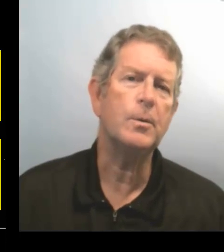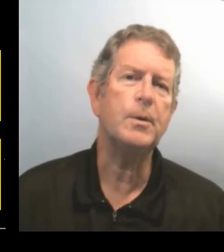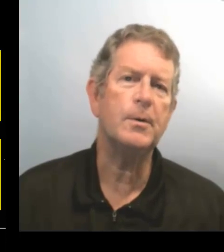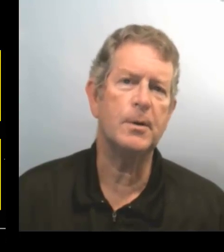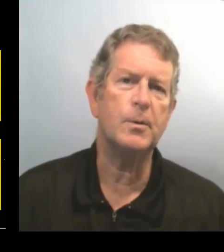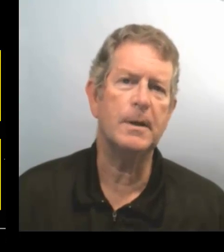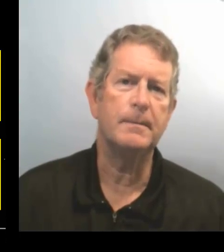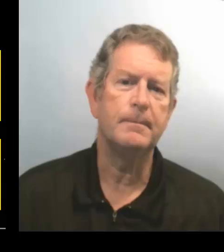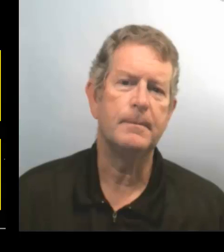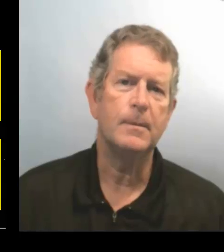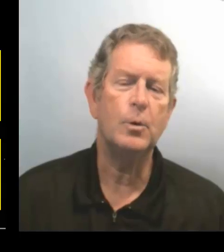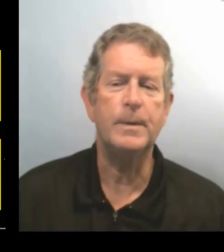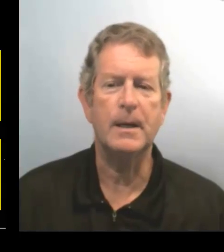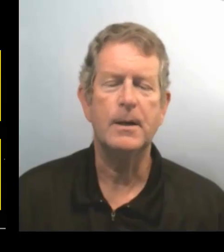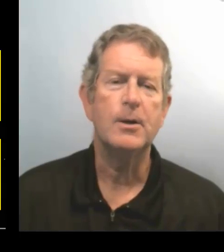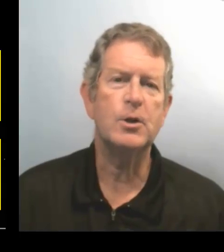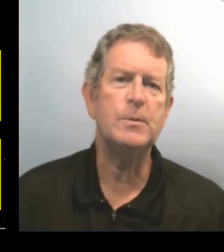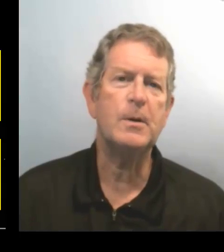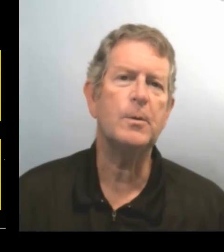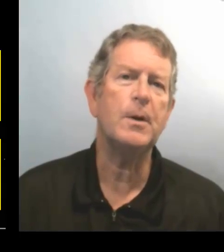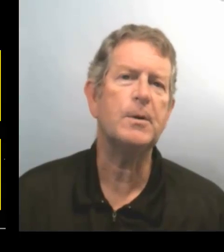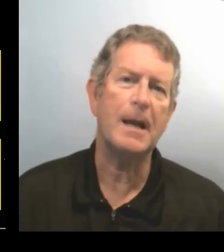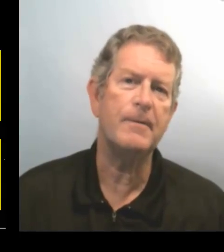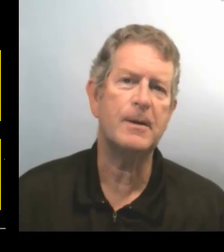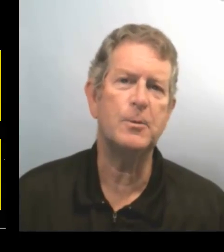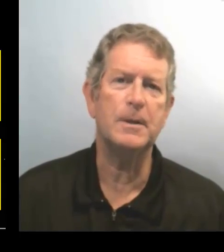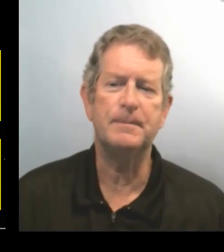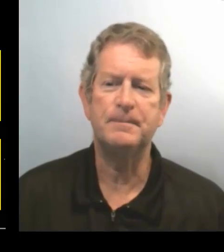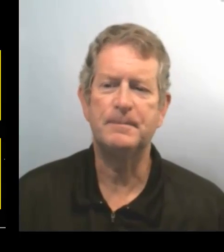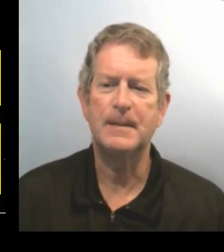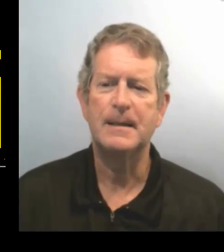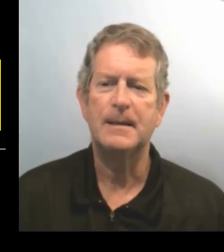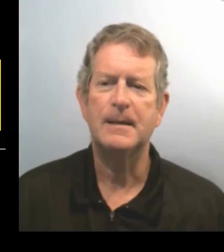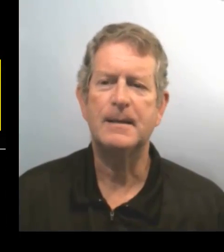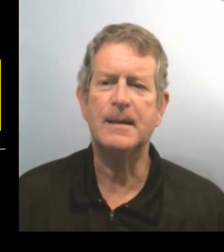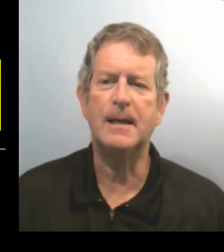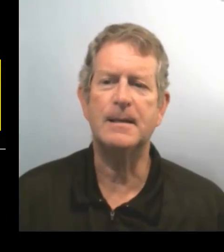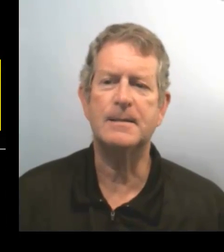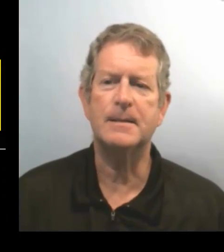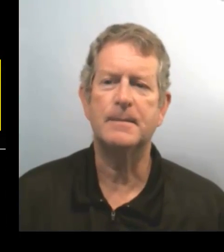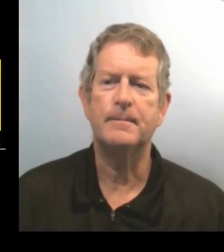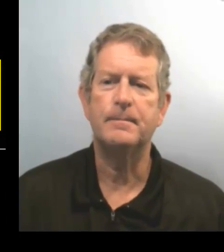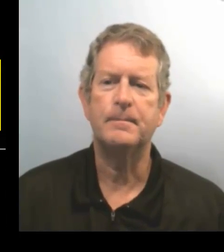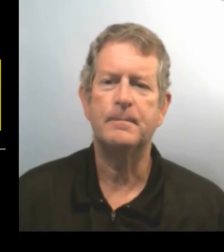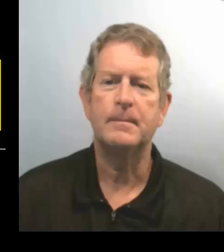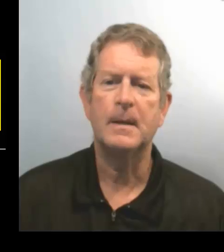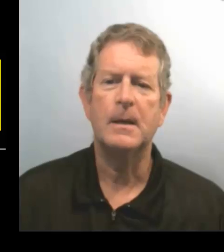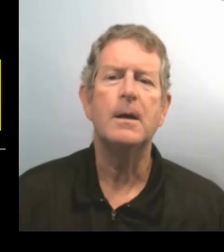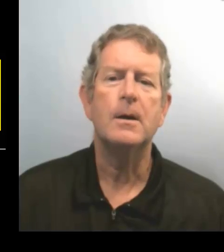Je suis content de toi. Ou bien, je suis contente avec toi. 15.